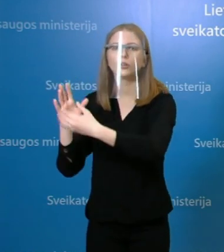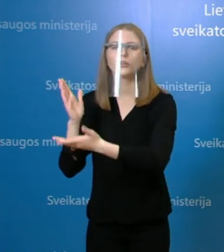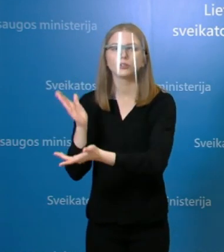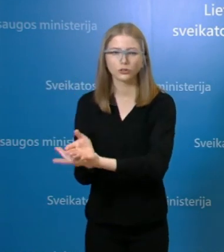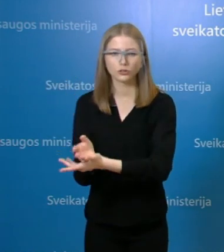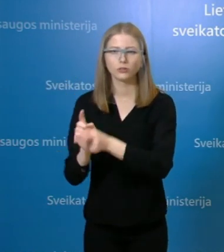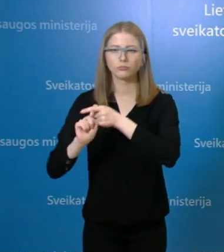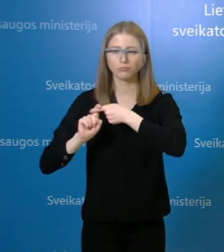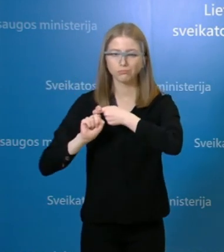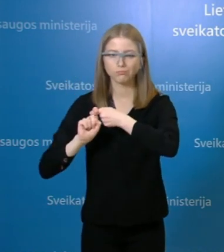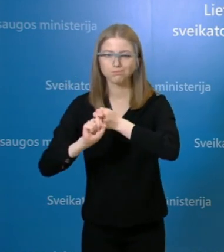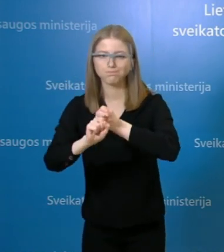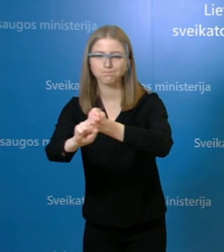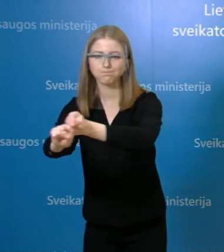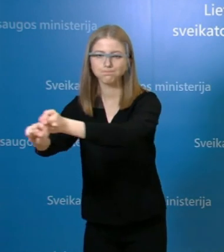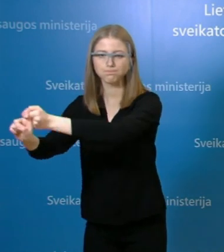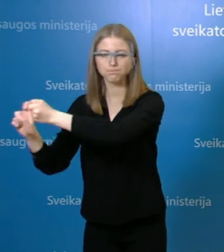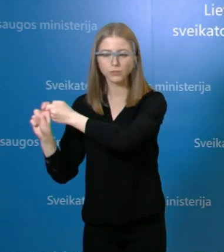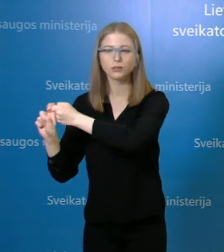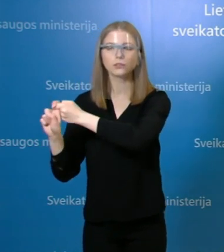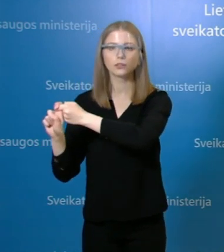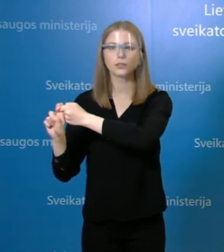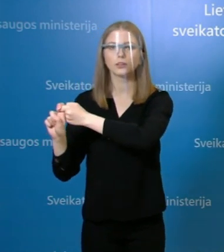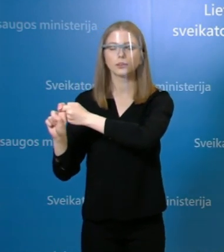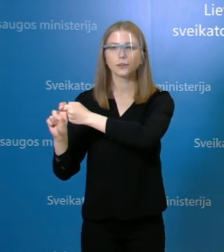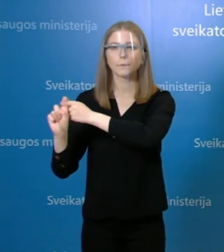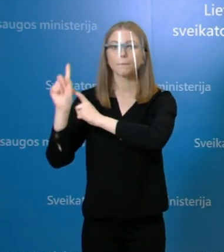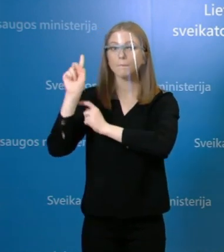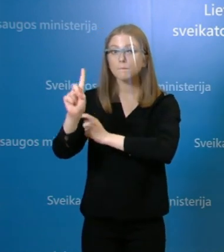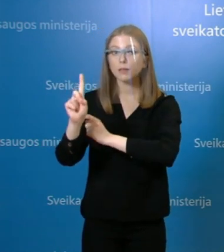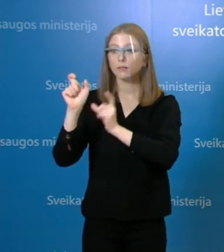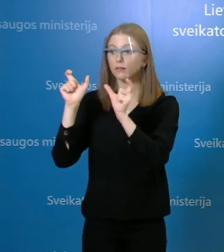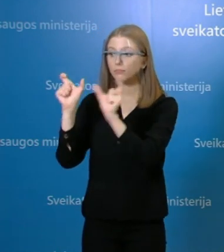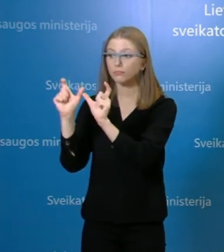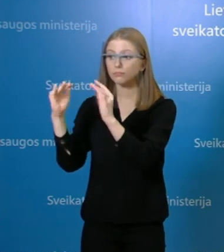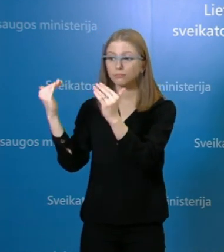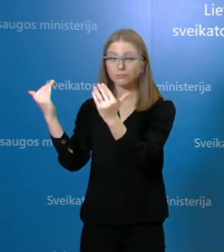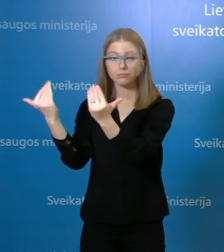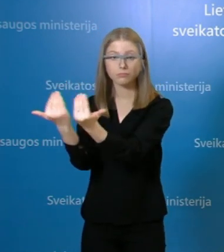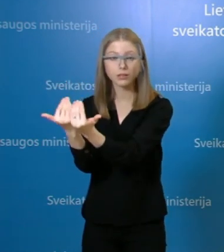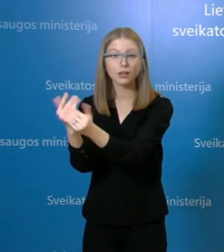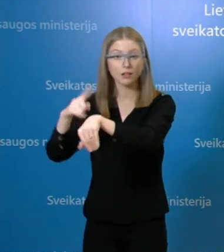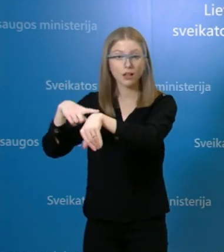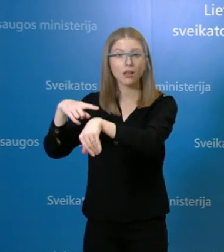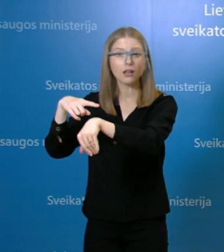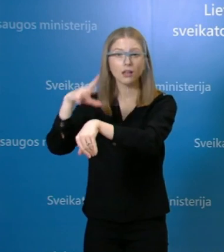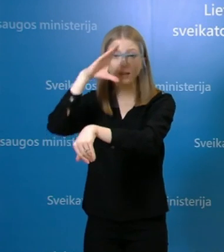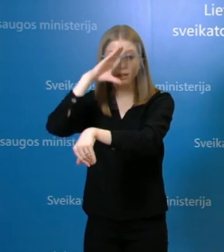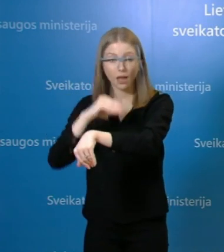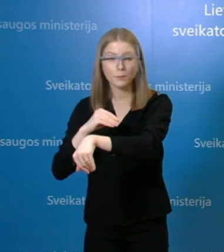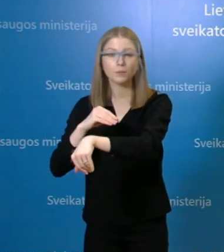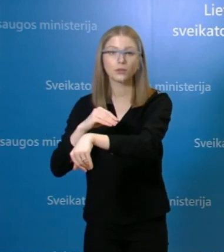iš kitos pusės jūtas laiku izoliavimas mus šiek tiek nuramina, kad vis dėl to